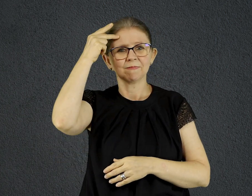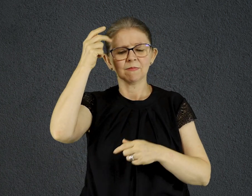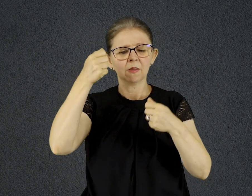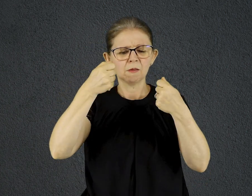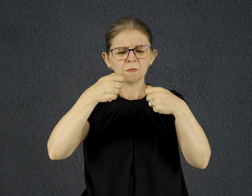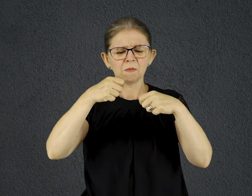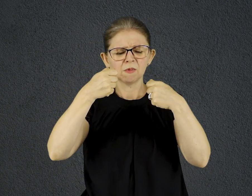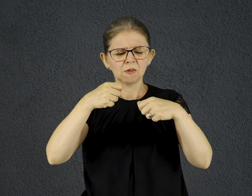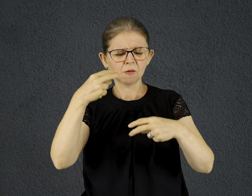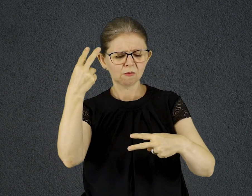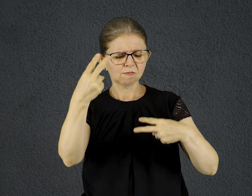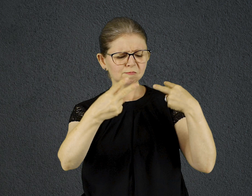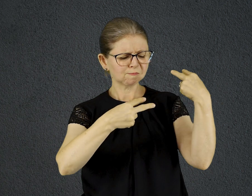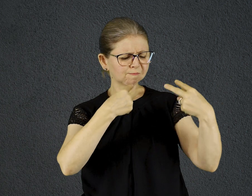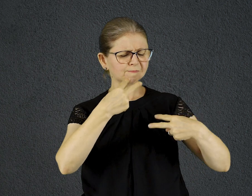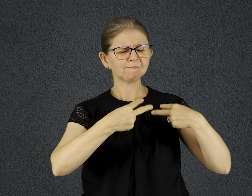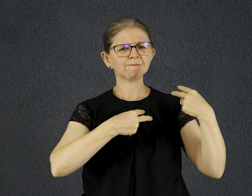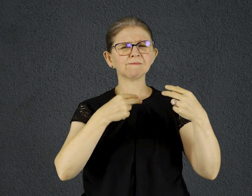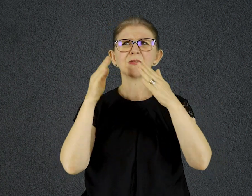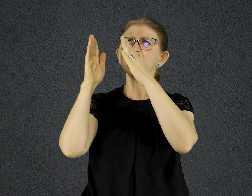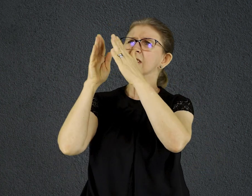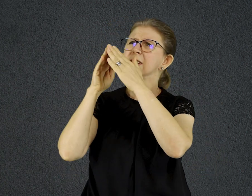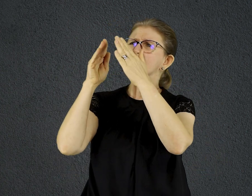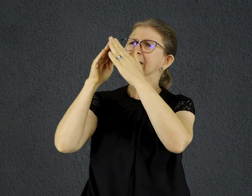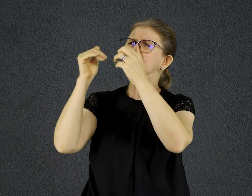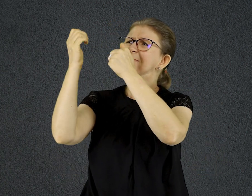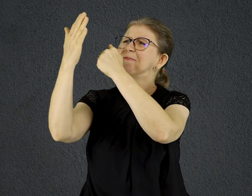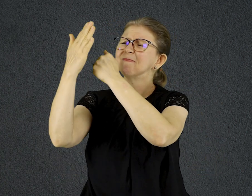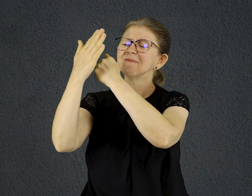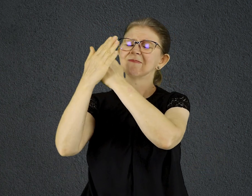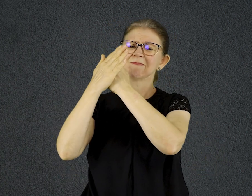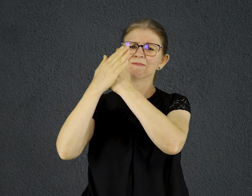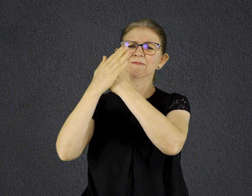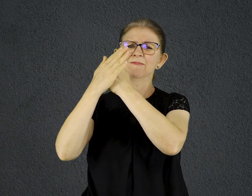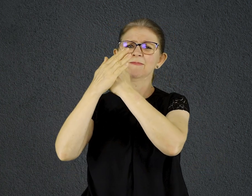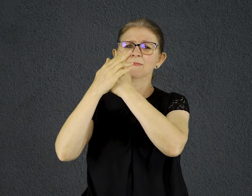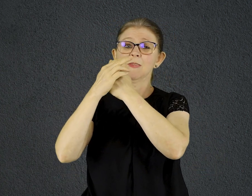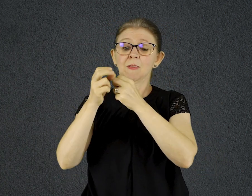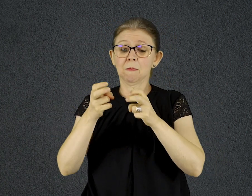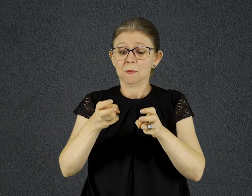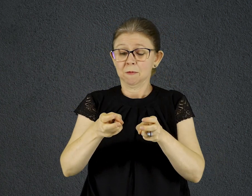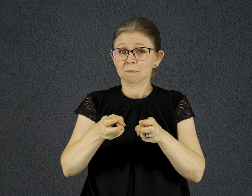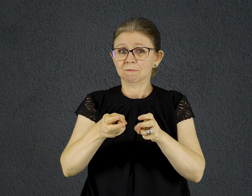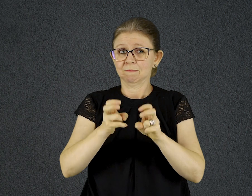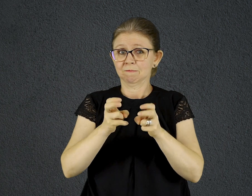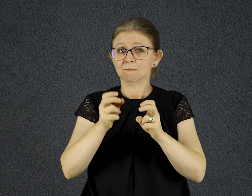de nós mesmos e pedir discernimento ao Eterno para ver o que precisa ser mudado em nosso coração. É